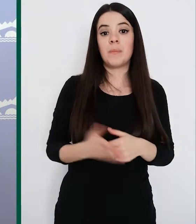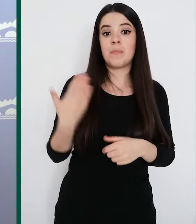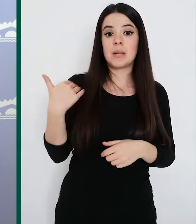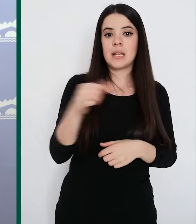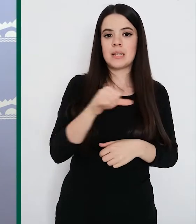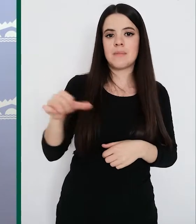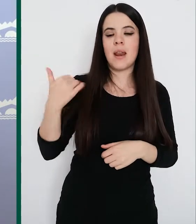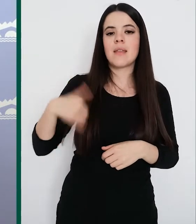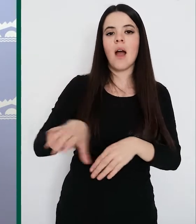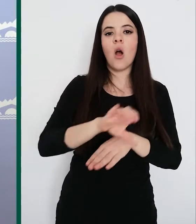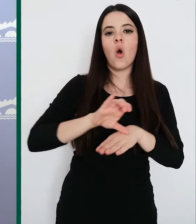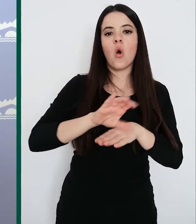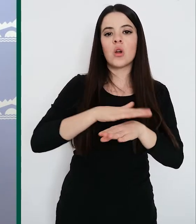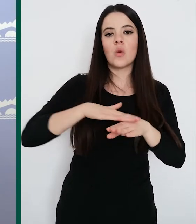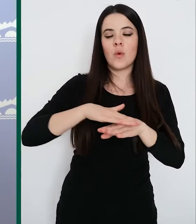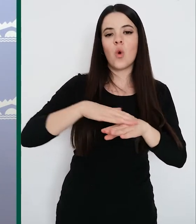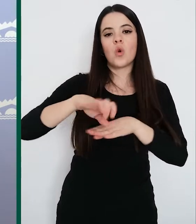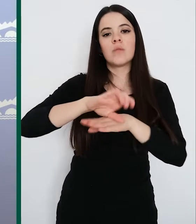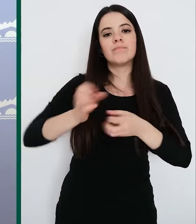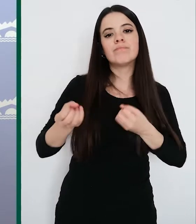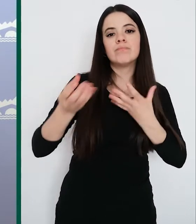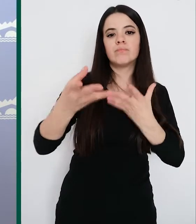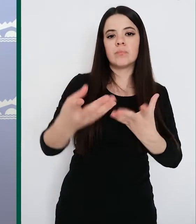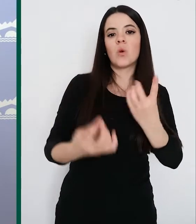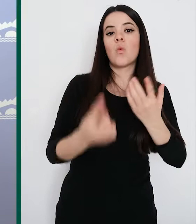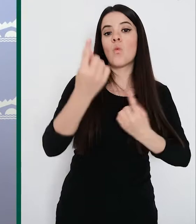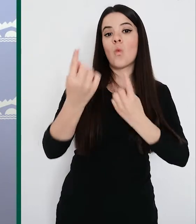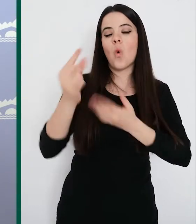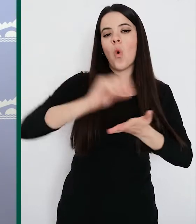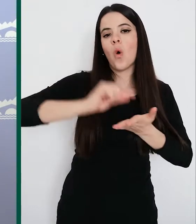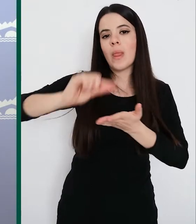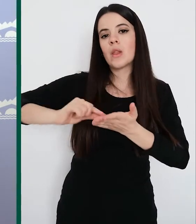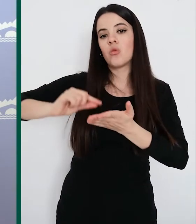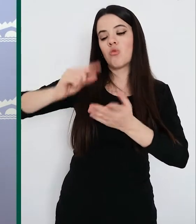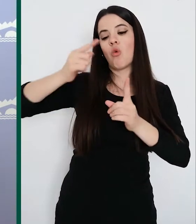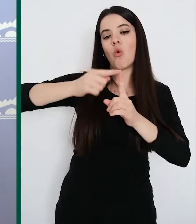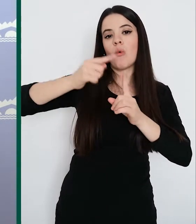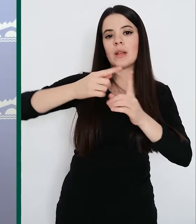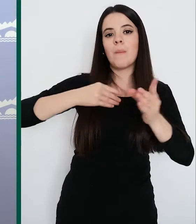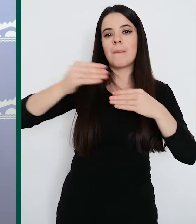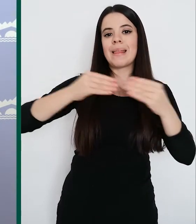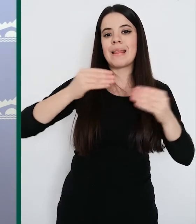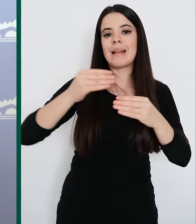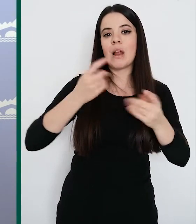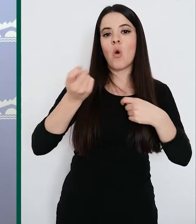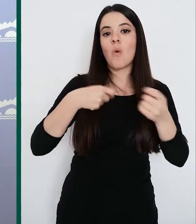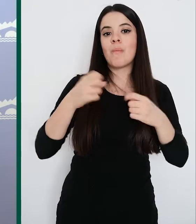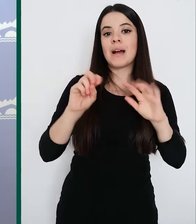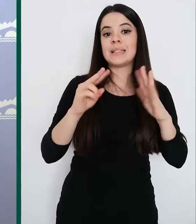en el Consejo de Gobierno, la Consejería comunicó un conjunto de contratos para compra de material por un importe que superaba los 7 millones de euros. Así que,